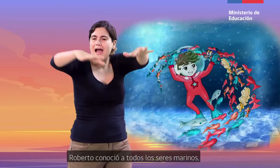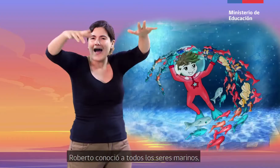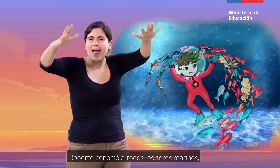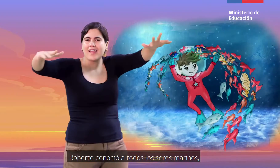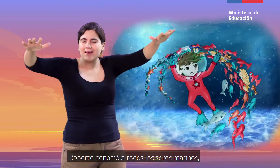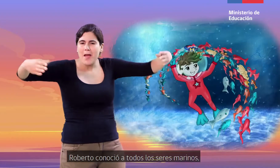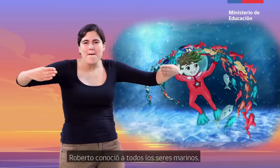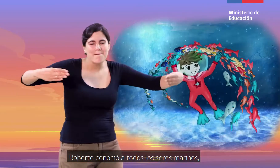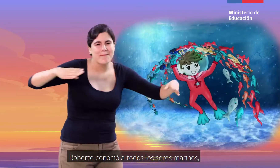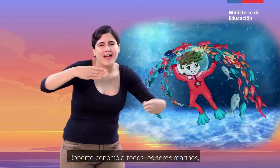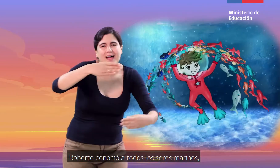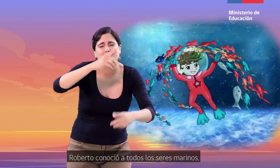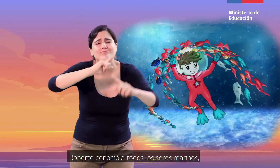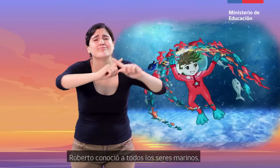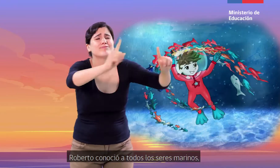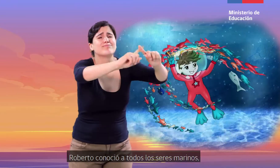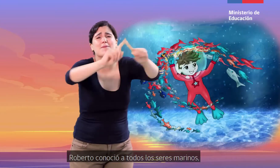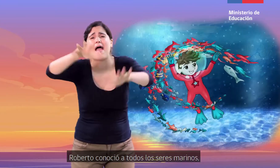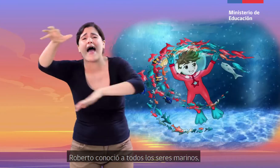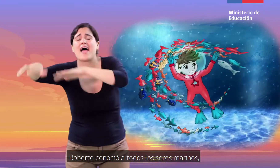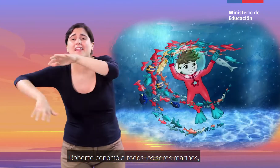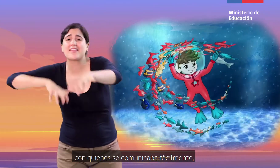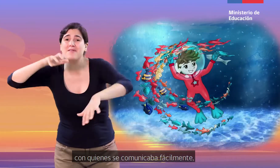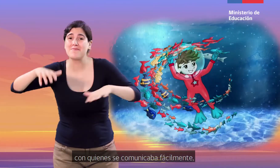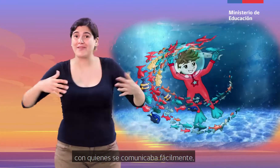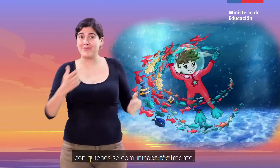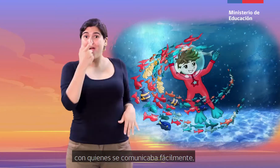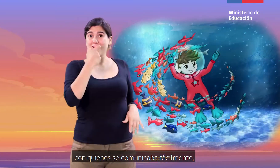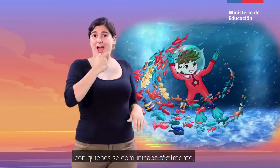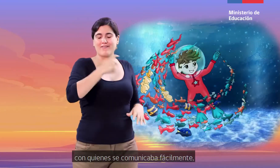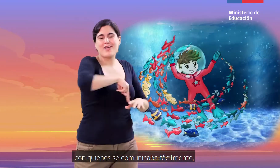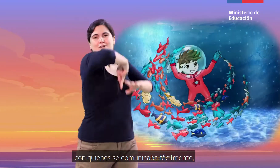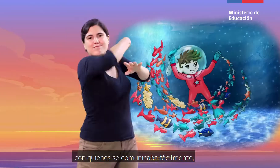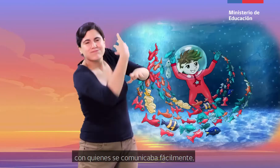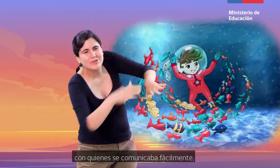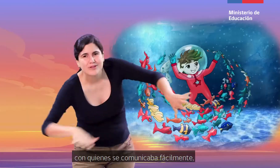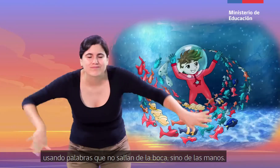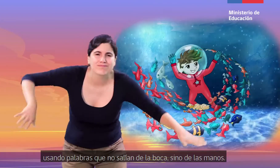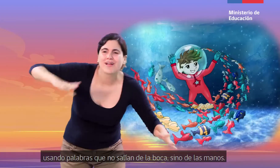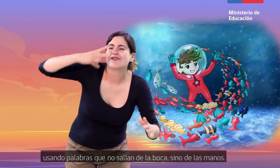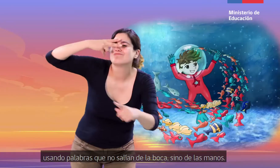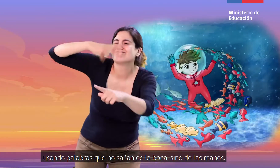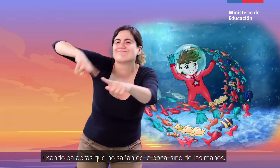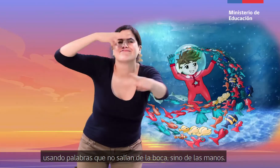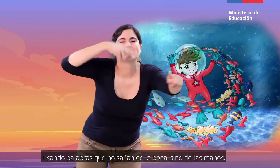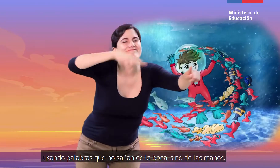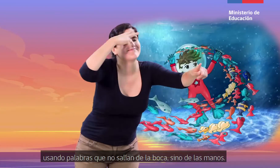Roberto conoció a todos los seres marinos con quienes se comunicaba fácilmente usando palabras que no salían